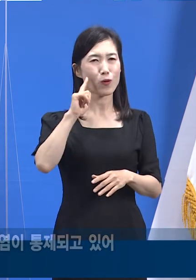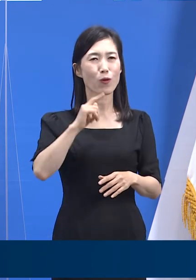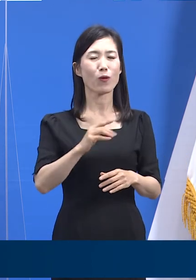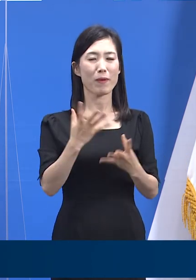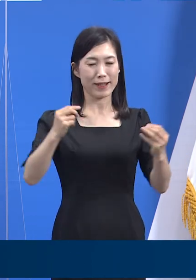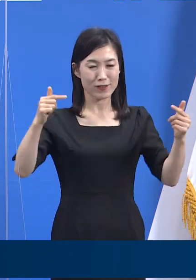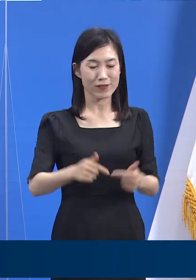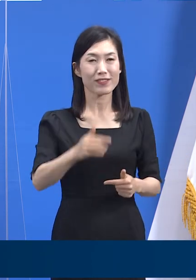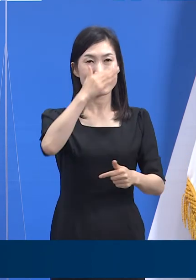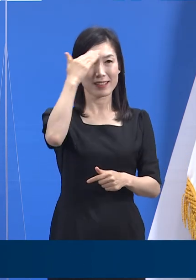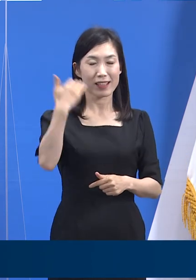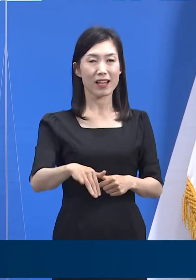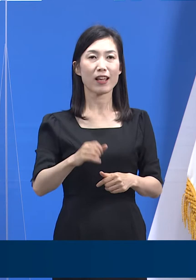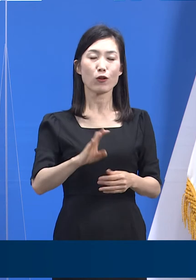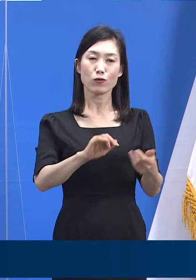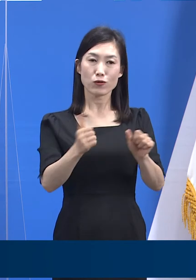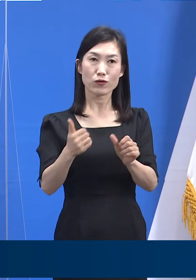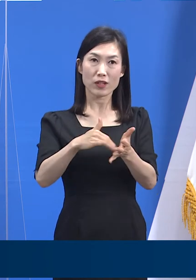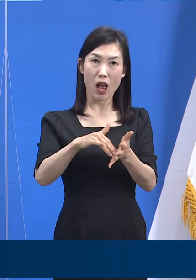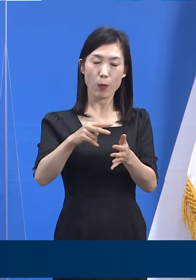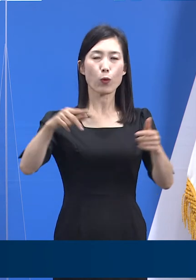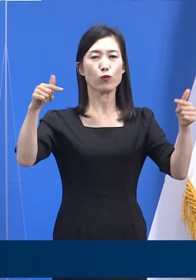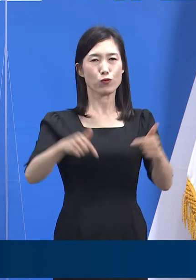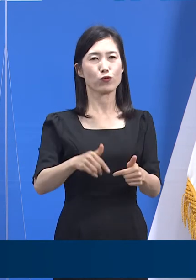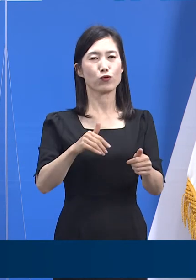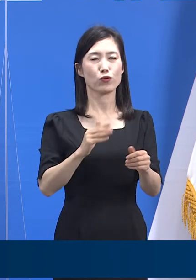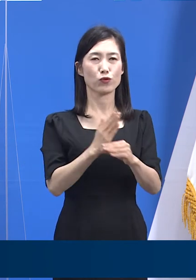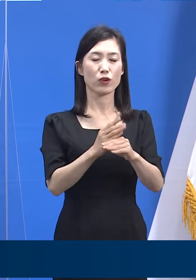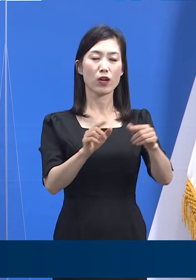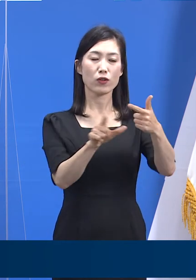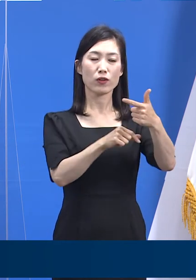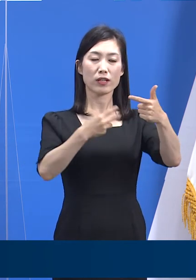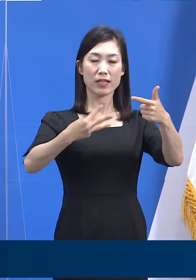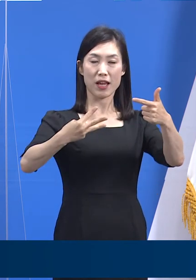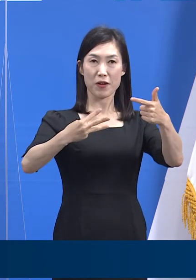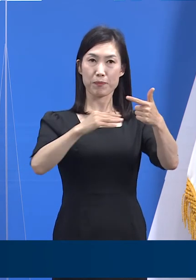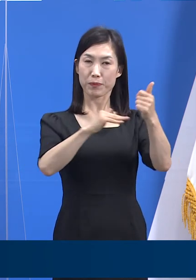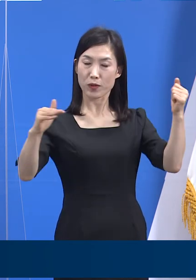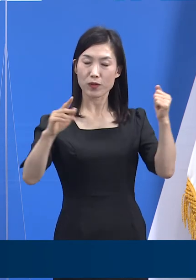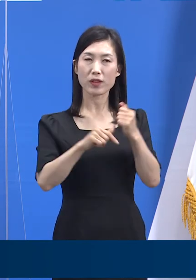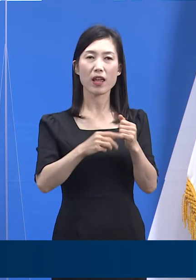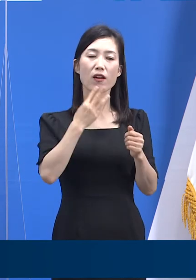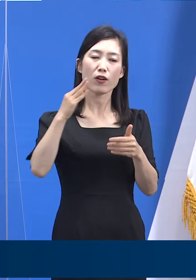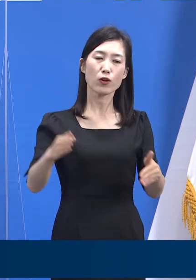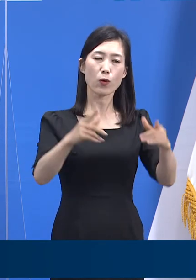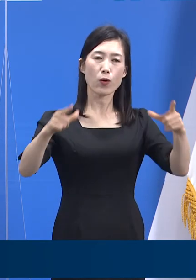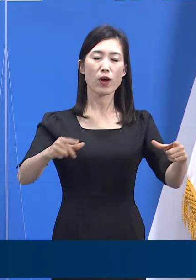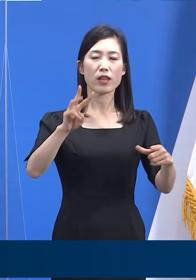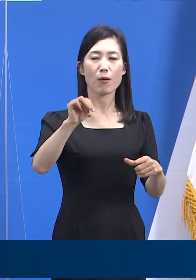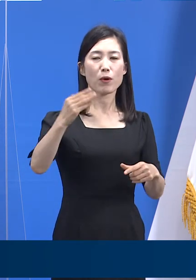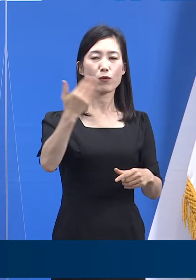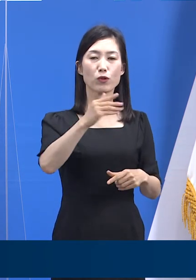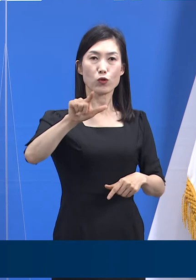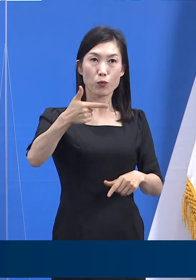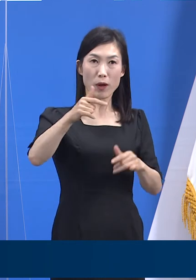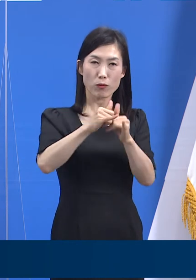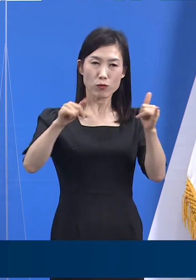개선되고 있습니다. 6월 3일 0시 기준 경기도의 누적 확진자 3만 9천 6백 명 중